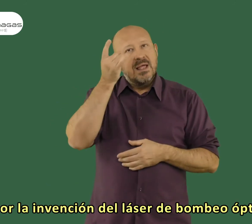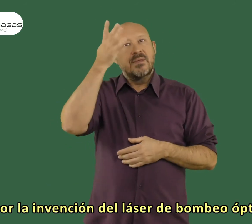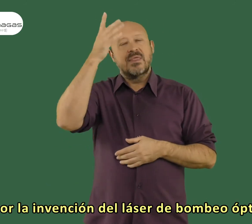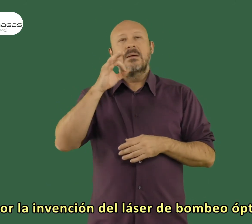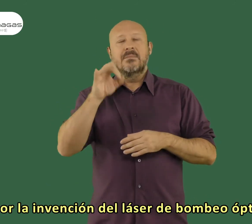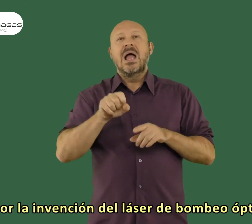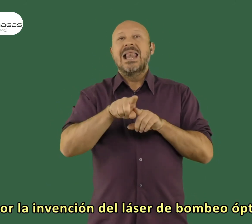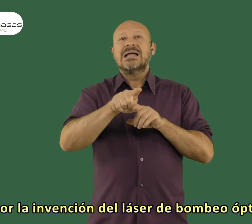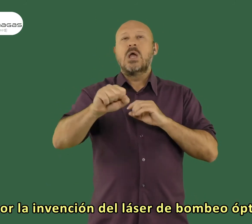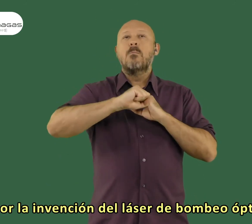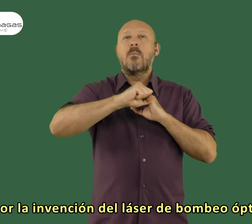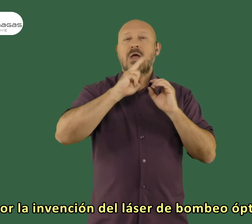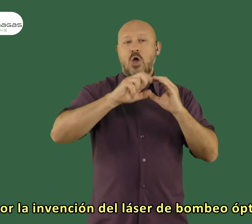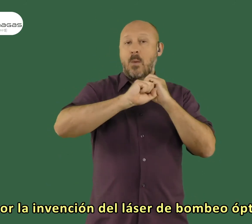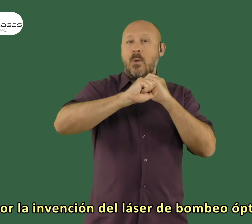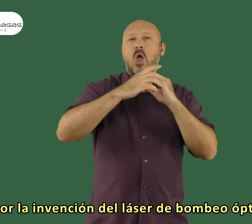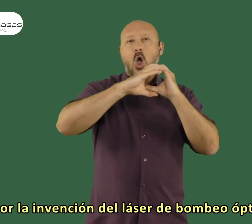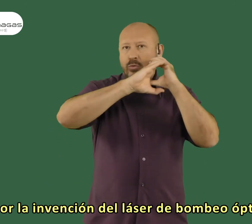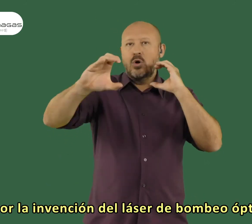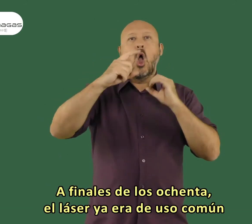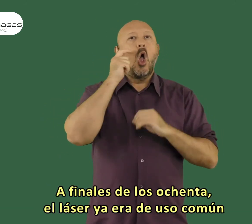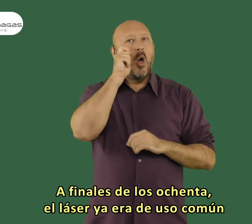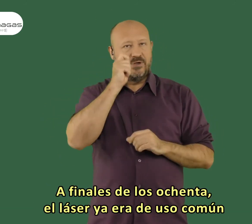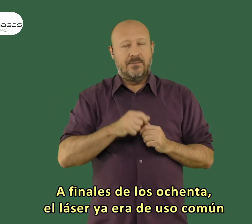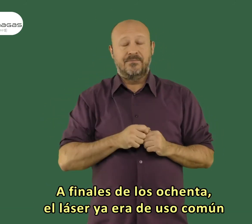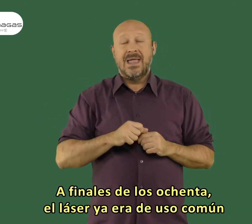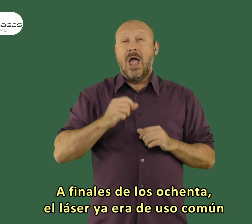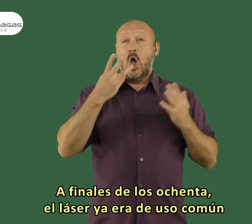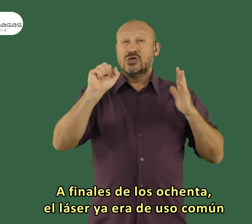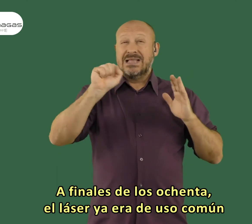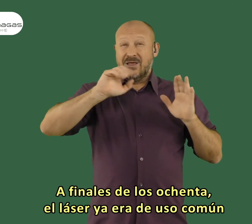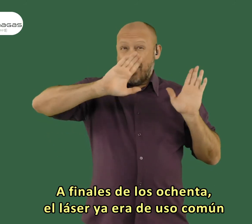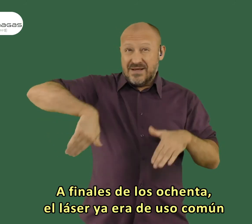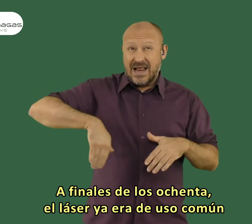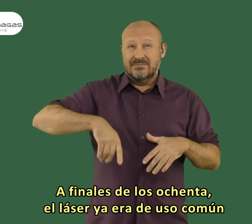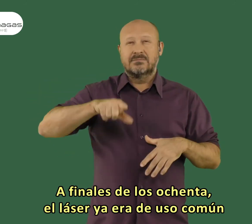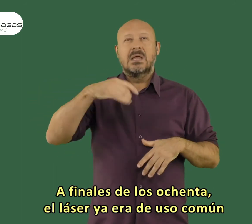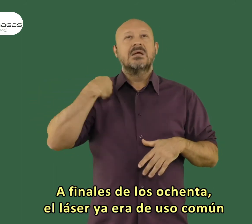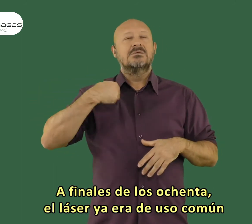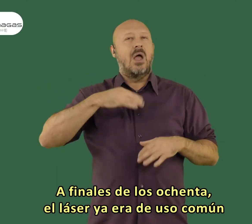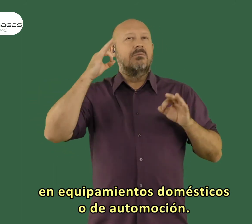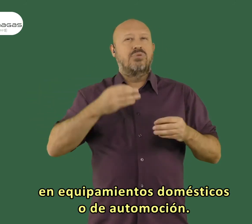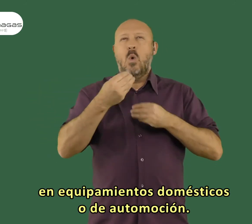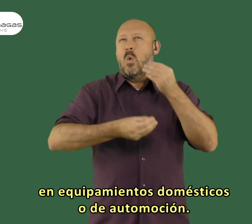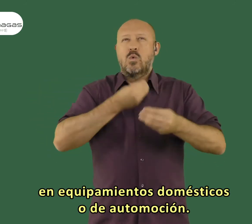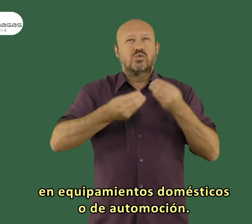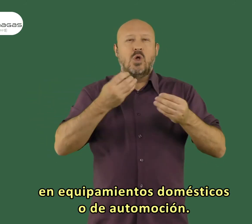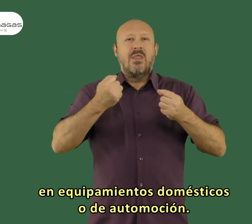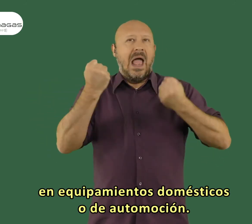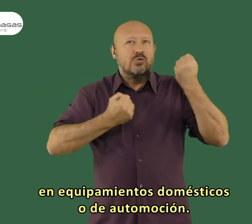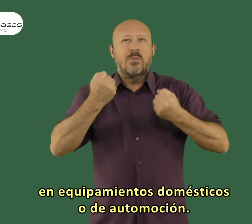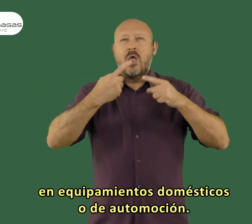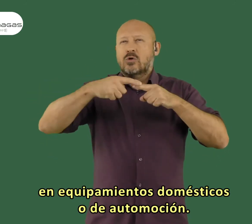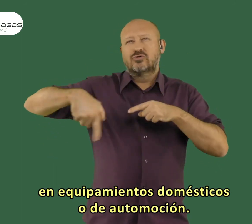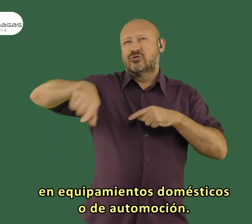su demanda por la invención del láser de bombeo óptico. A finales de los 80, el láser ya era de uso común en equipamientos